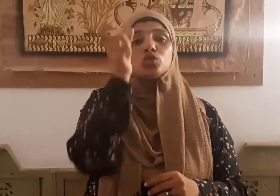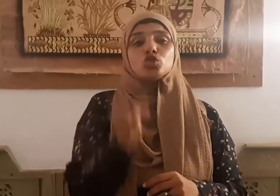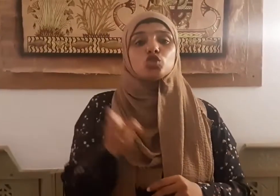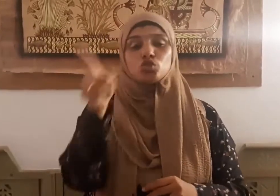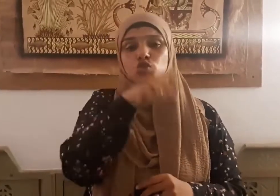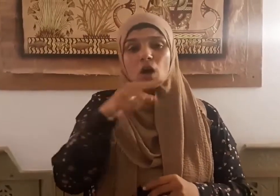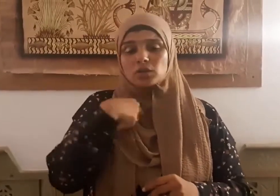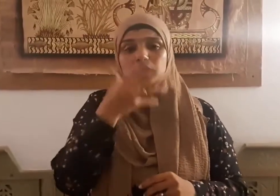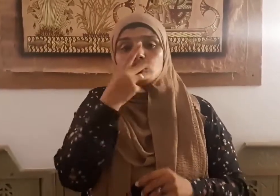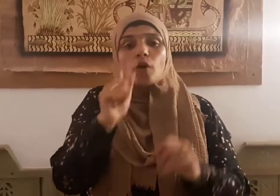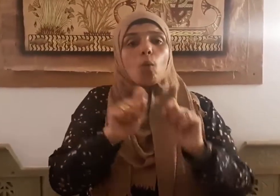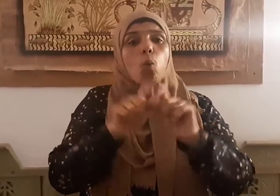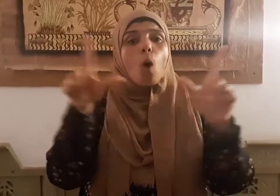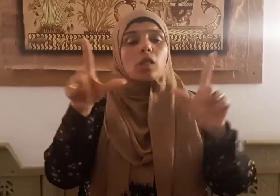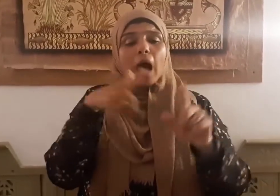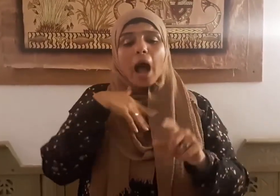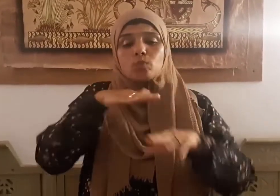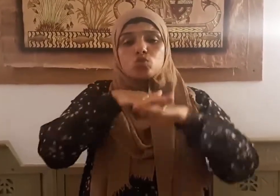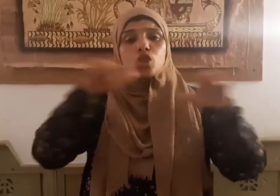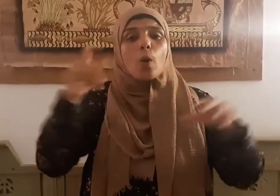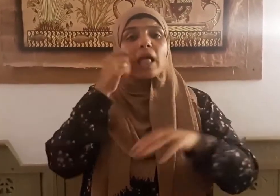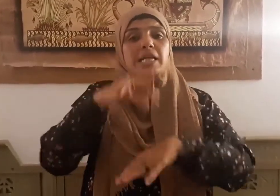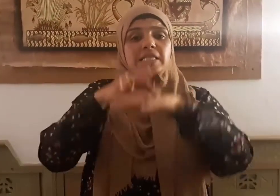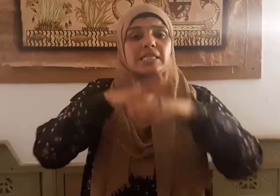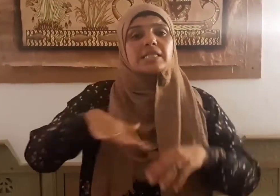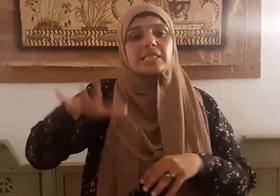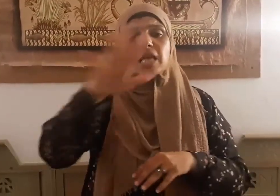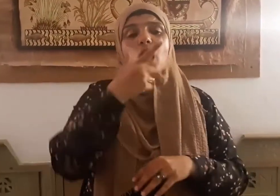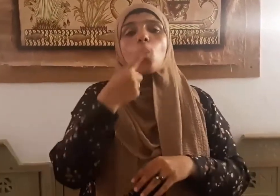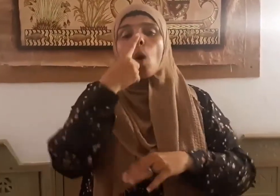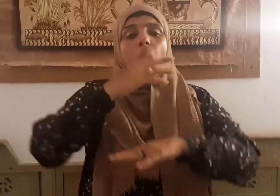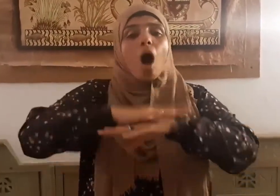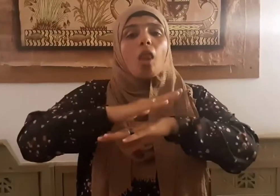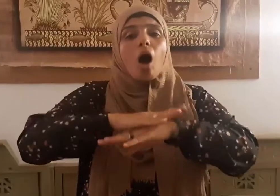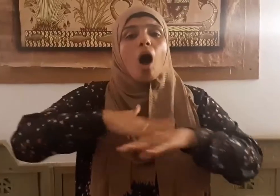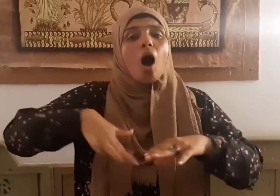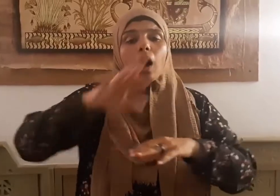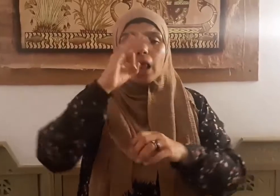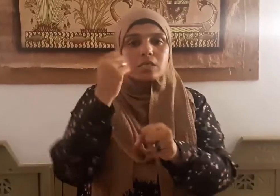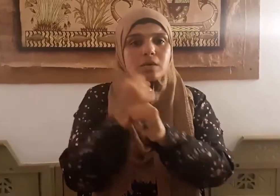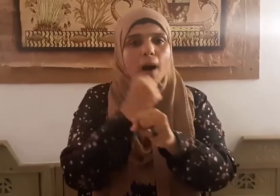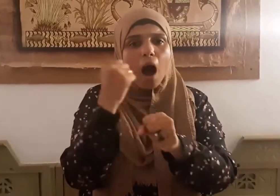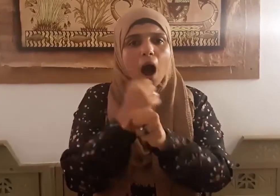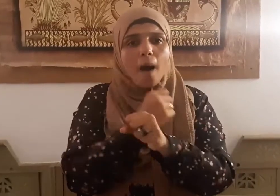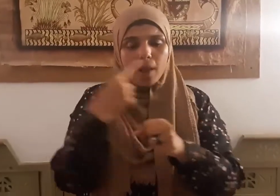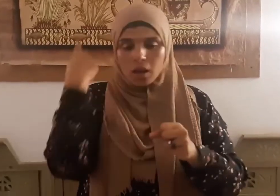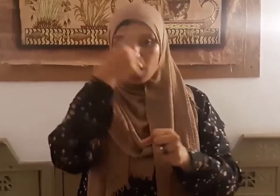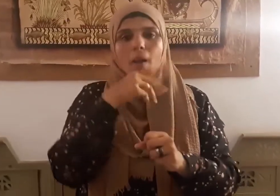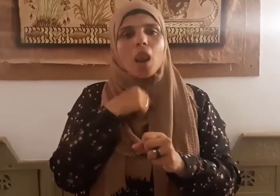المستوى الإنساني والأخلاقي الذي يجعل منه القدوة والمثل